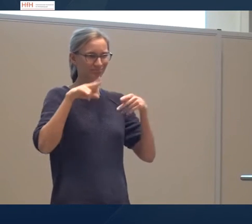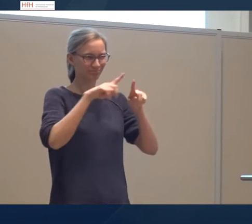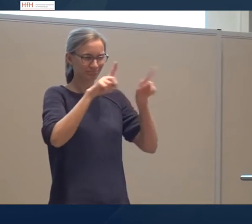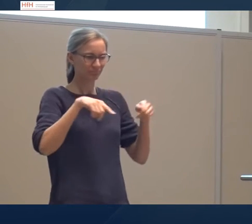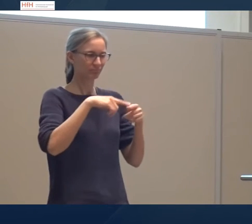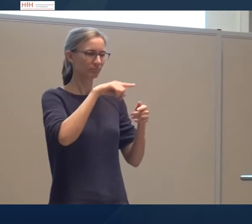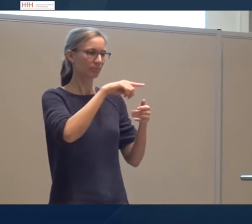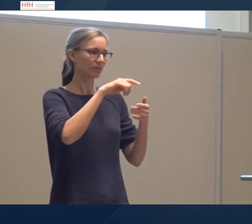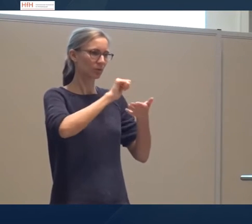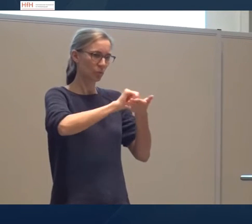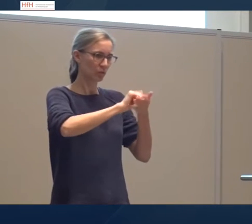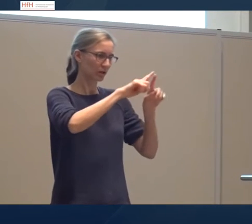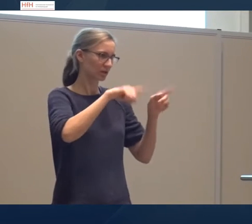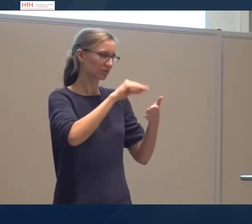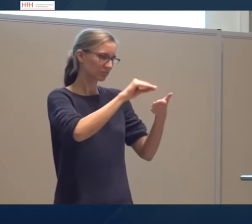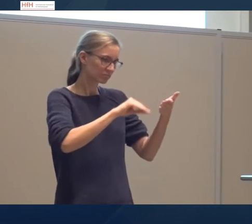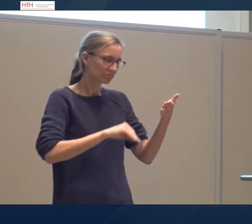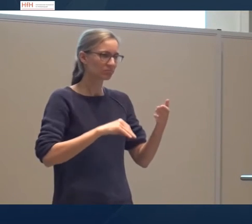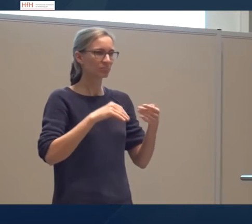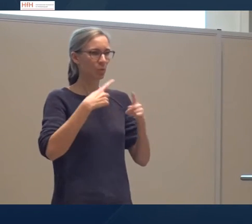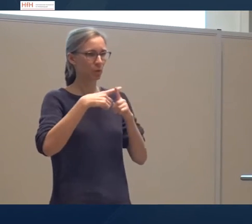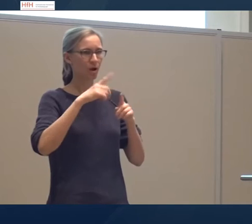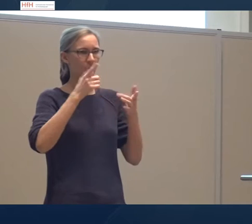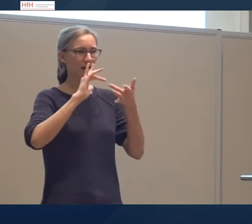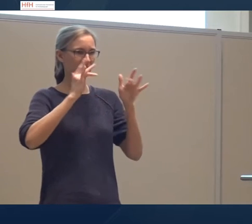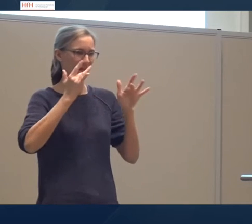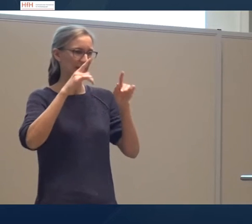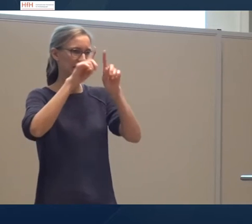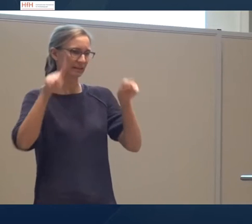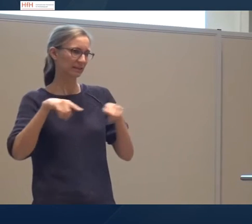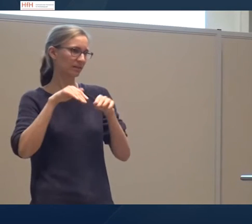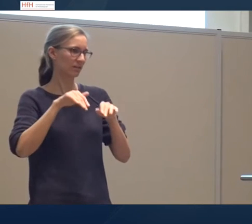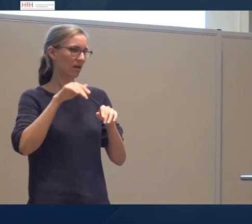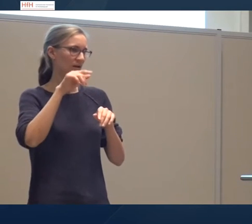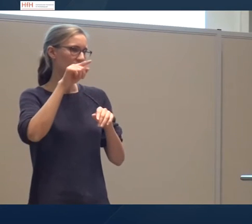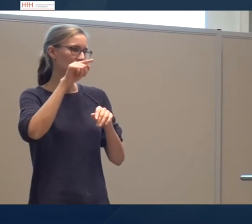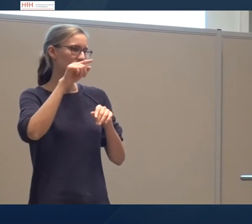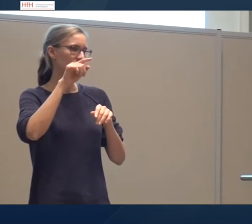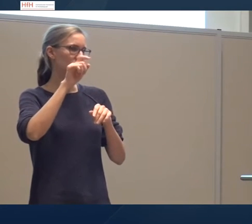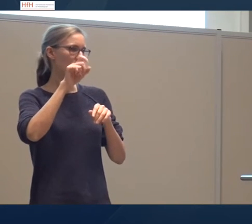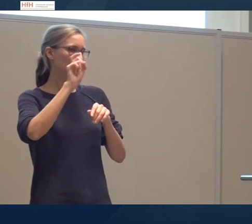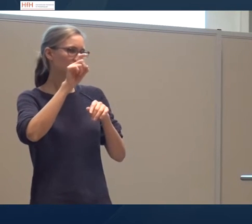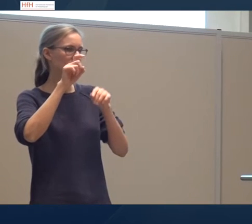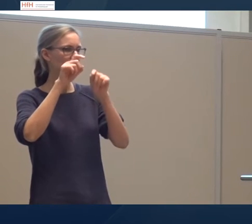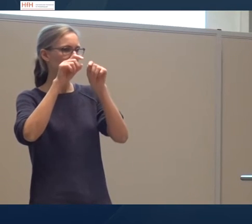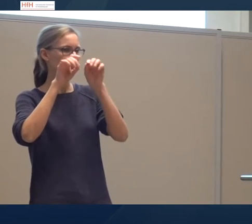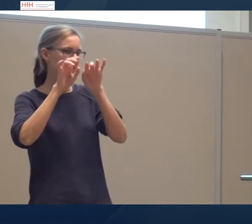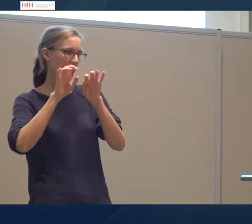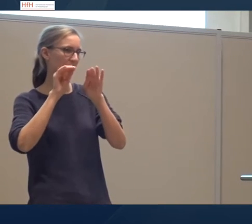Der Rücklauf auf den Fragebogen, auf den schriftlichen oder auch die Online-Version oder Rückmeldungen